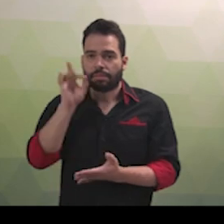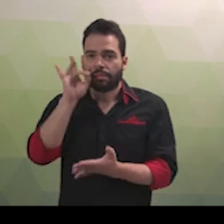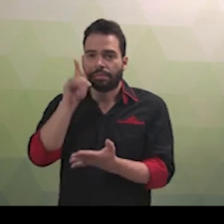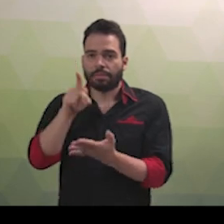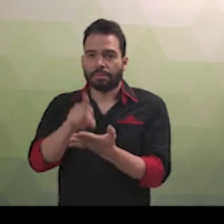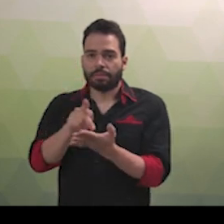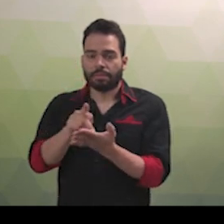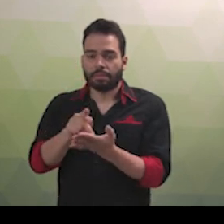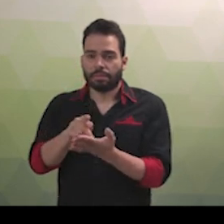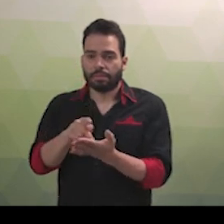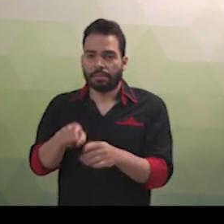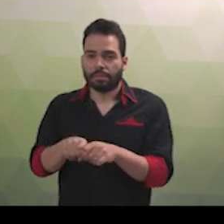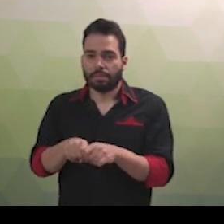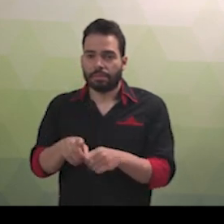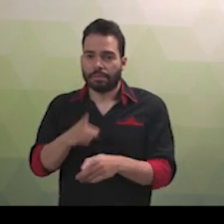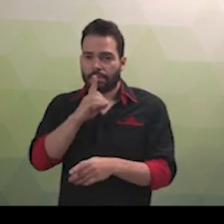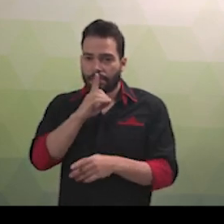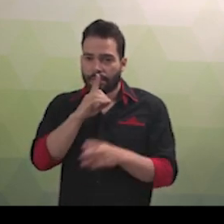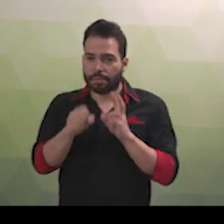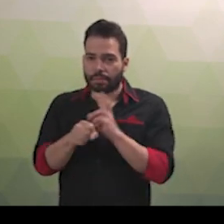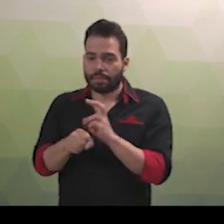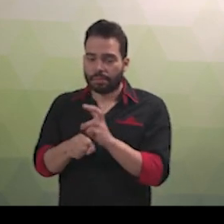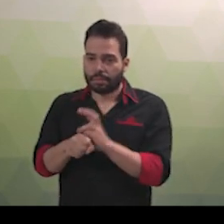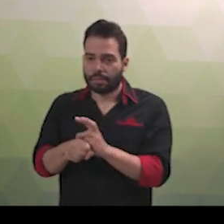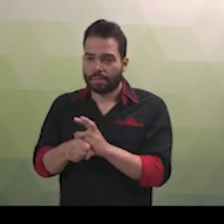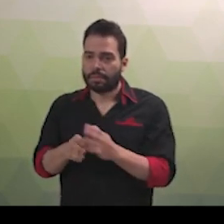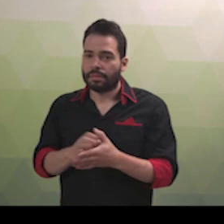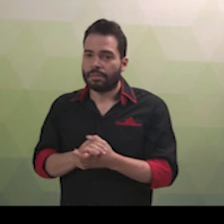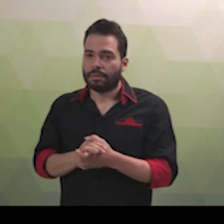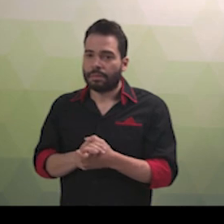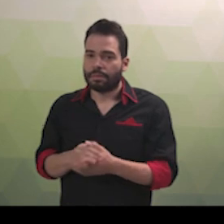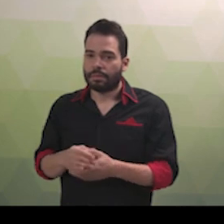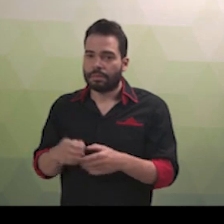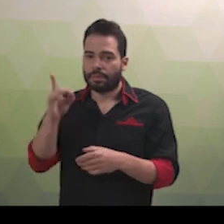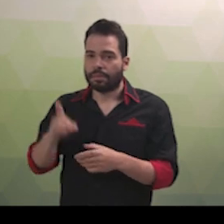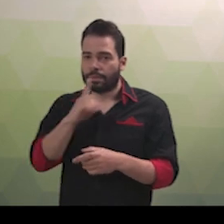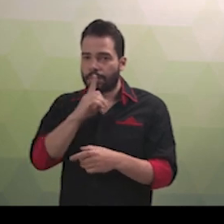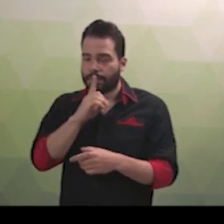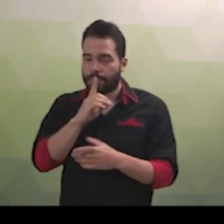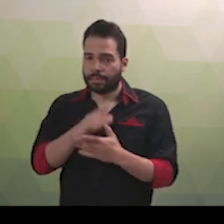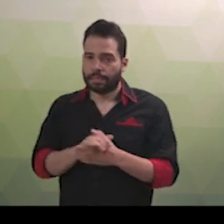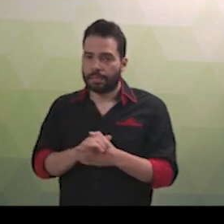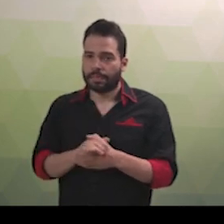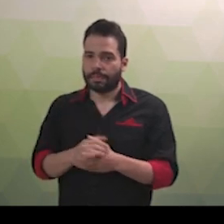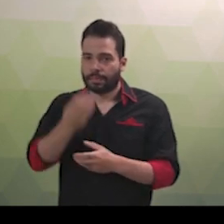preconceito, de origem, raça, credo, religioso, idade, sexo, orientação sexual ou gênero,